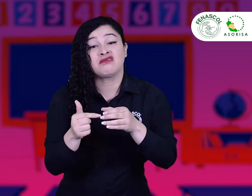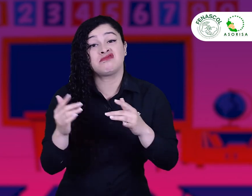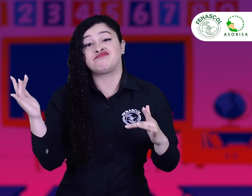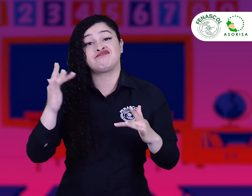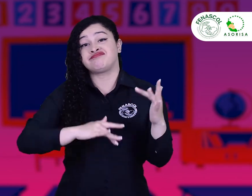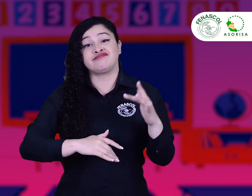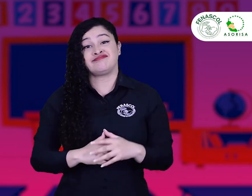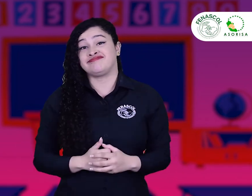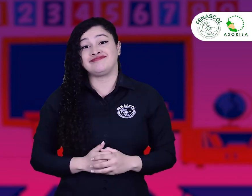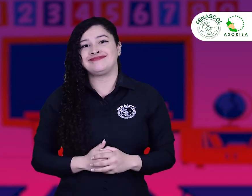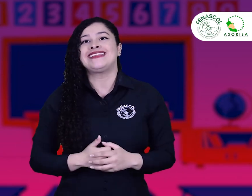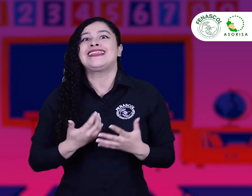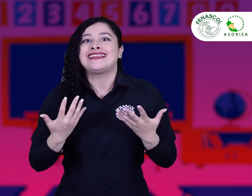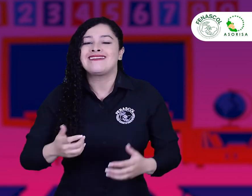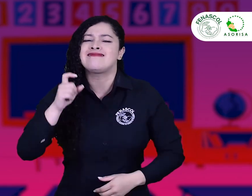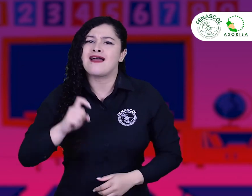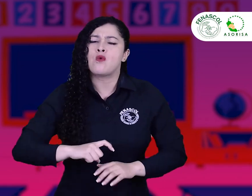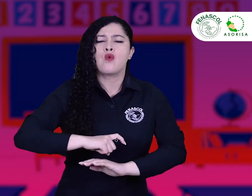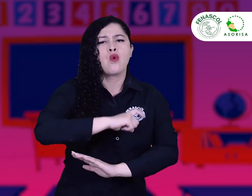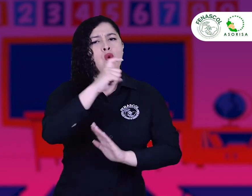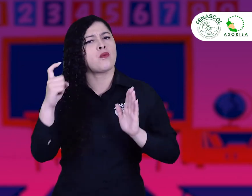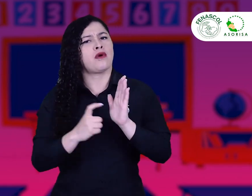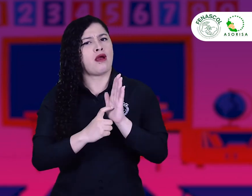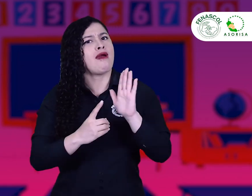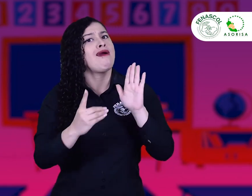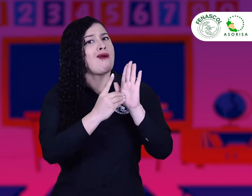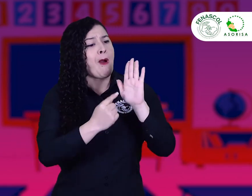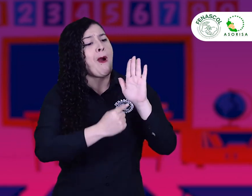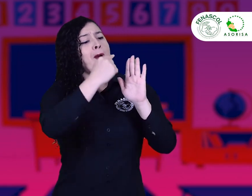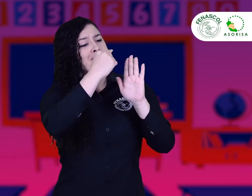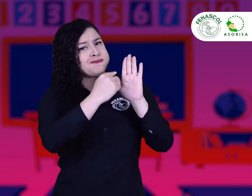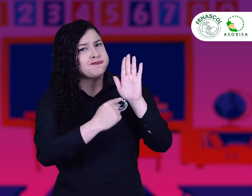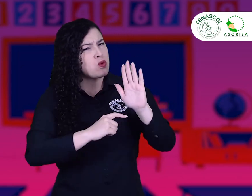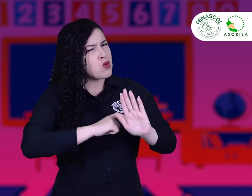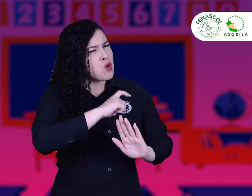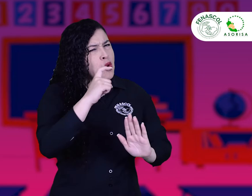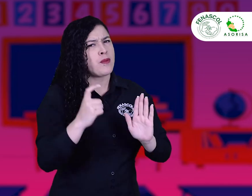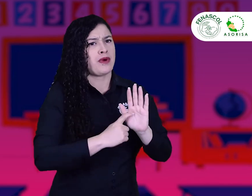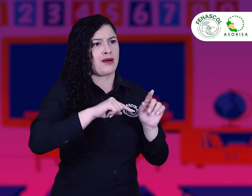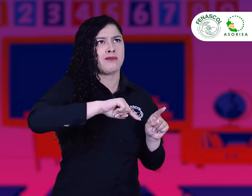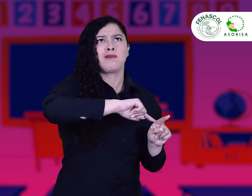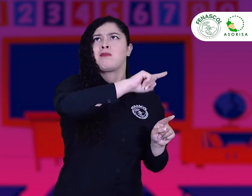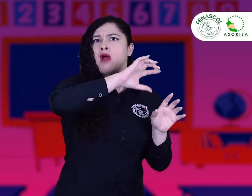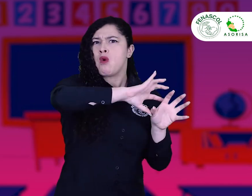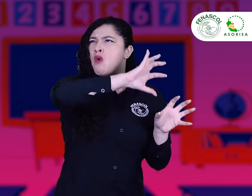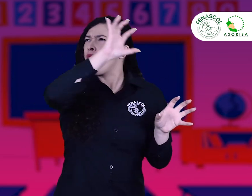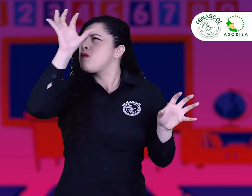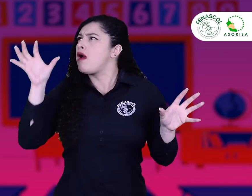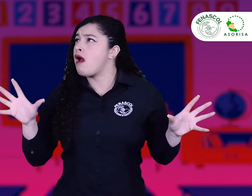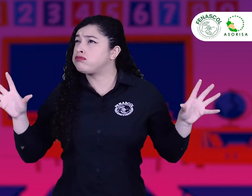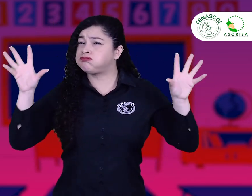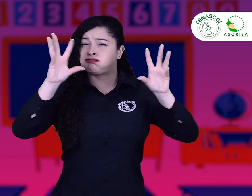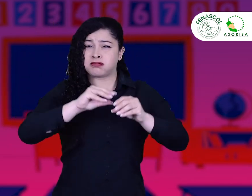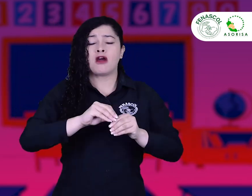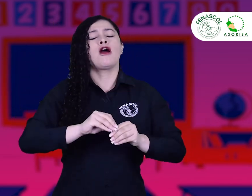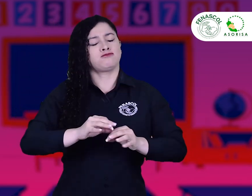inclusión. De allí la importancia del decreto y que se cumpla con cada uno de los aspectos que allí menciona,